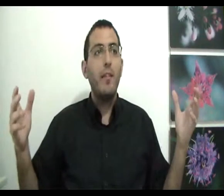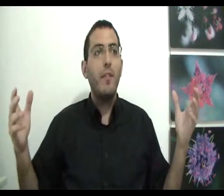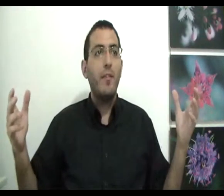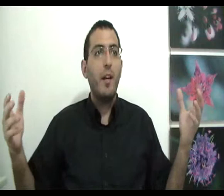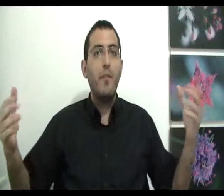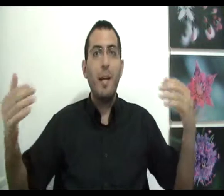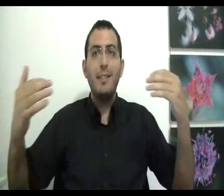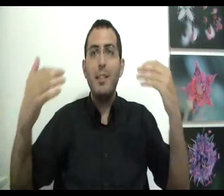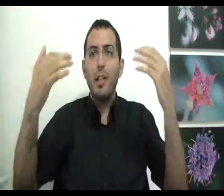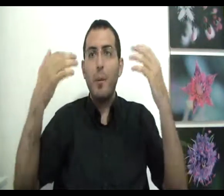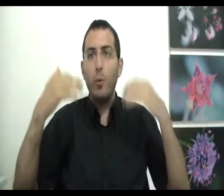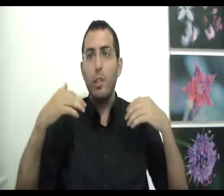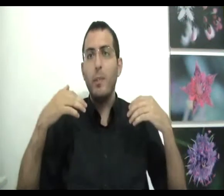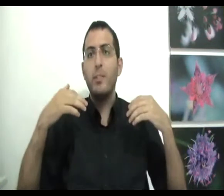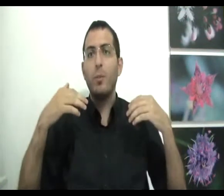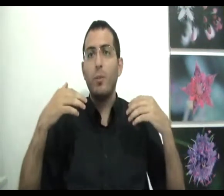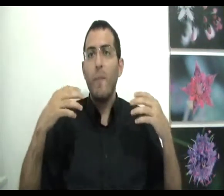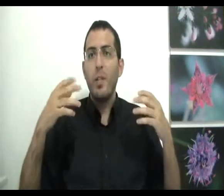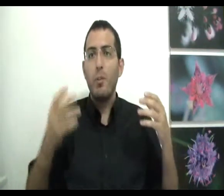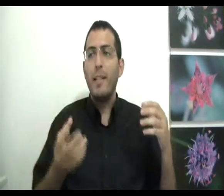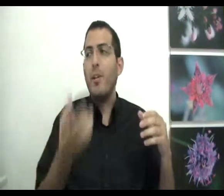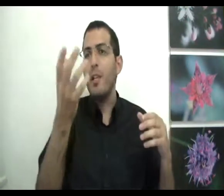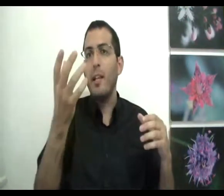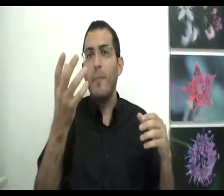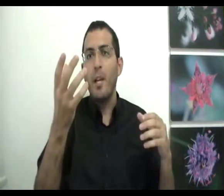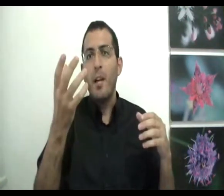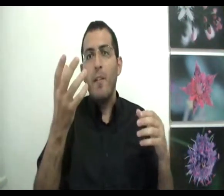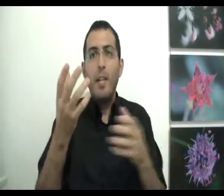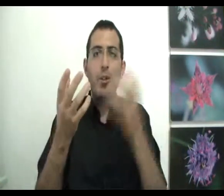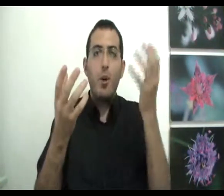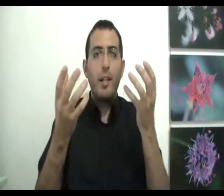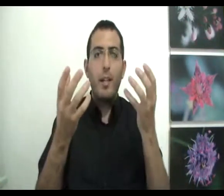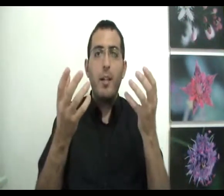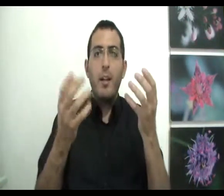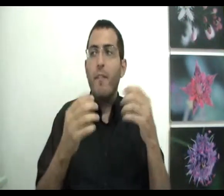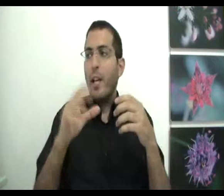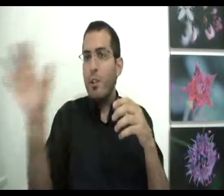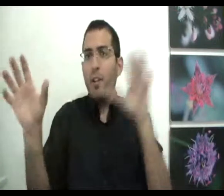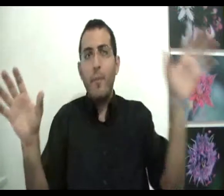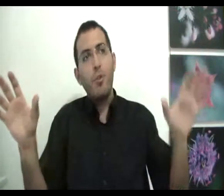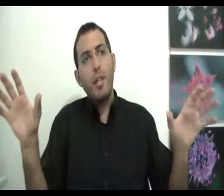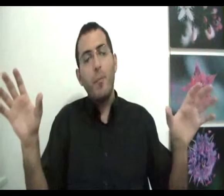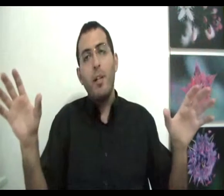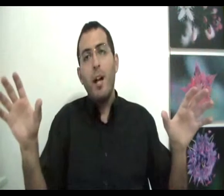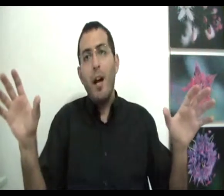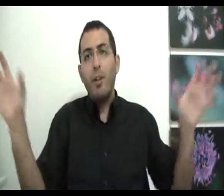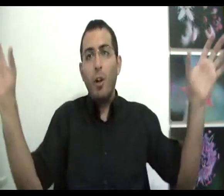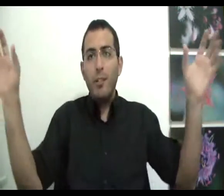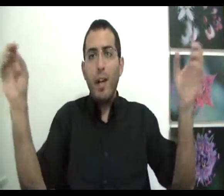ומהצד של המהות של המציאות זאת אומרת יש אני ויש לא אני ויש דברים שונים אבל כל הדברים